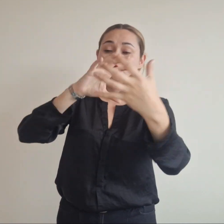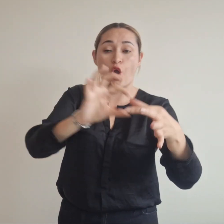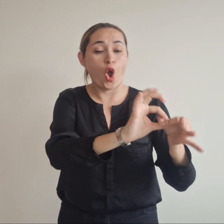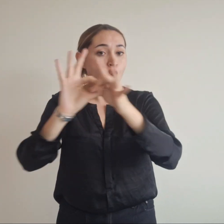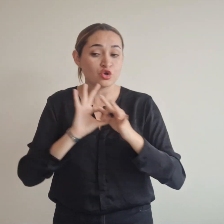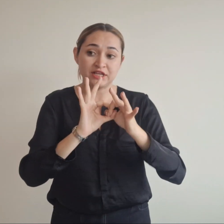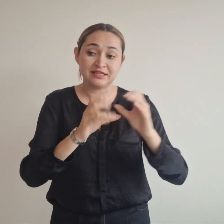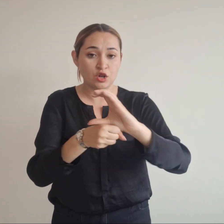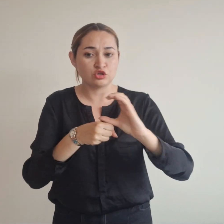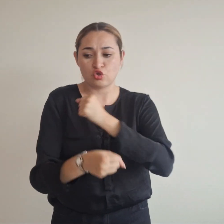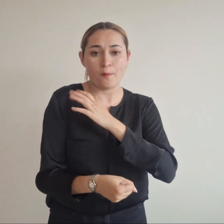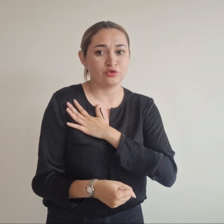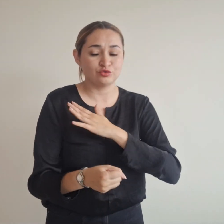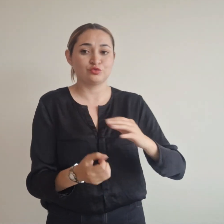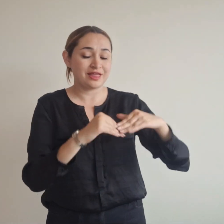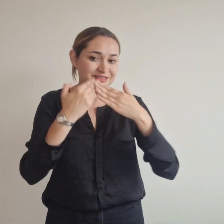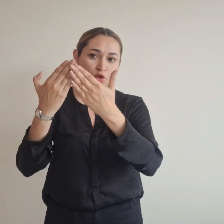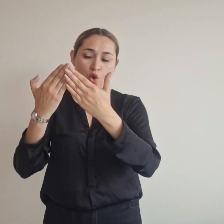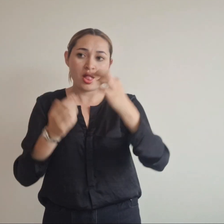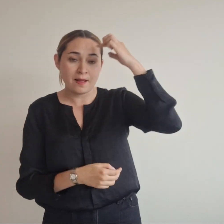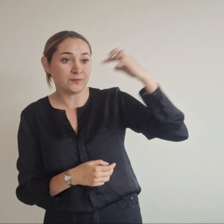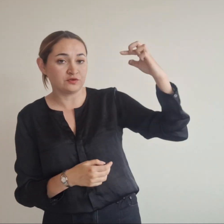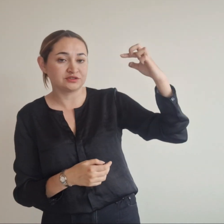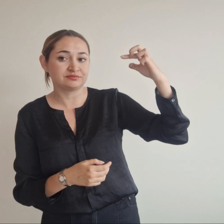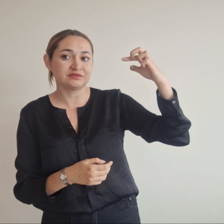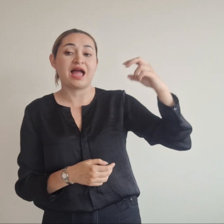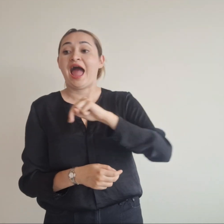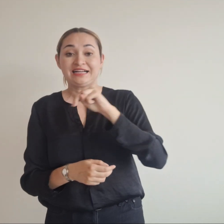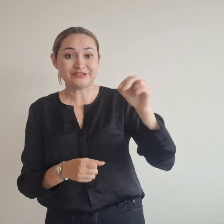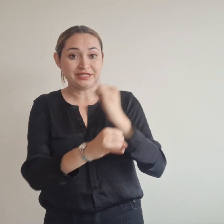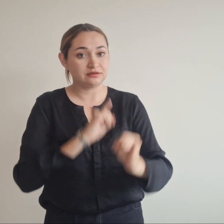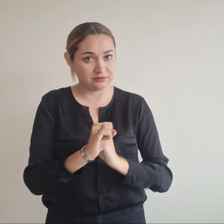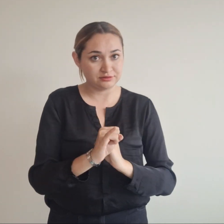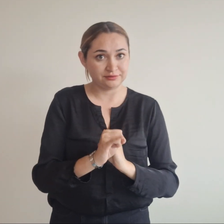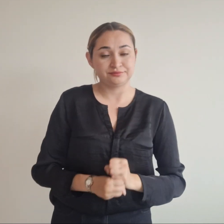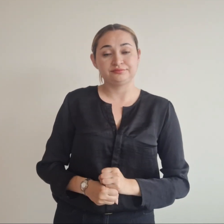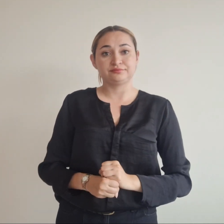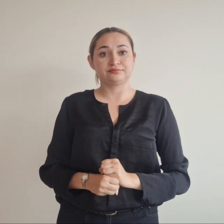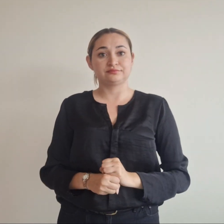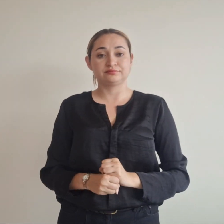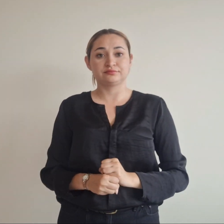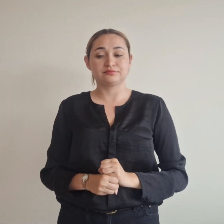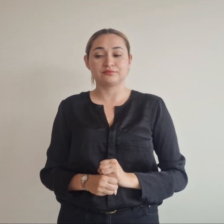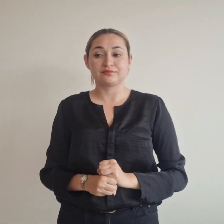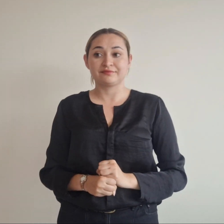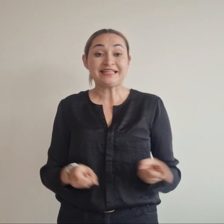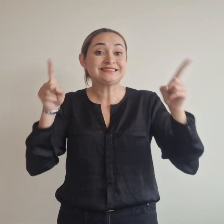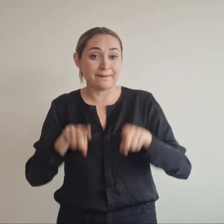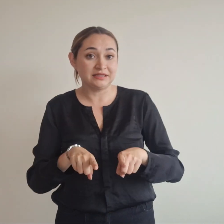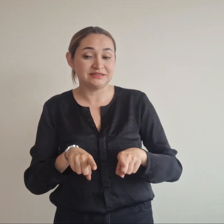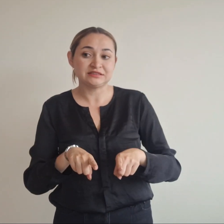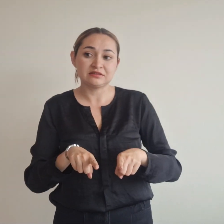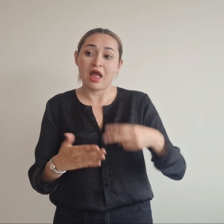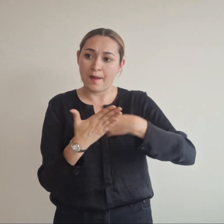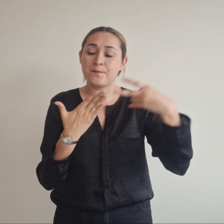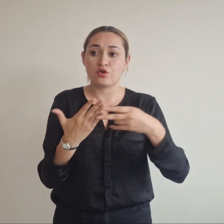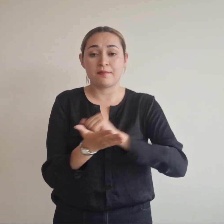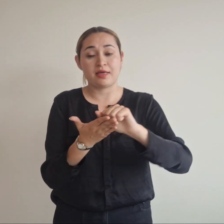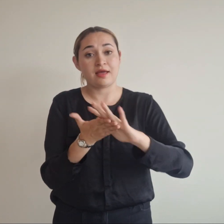ciudad con oportunidades educativas y profesionales a nivel internacional. En conjunto, este programa de becas no solo abre